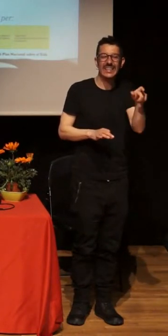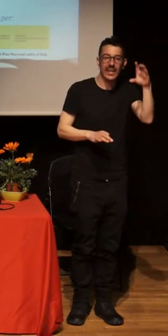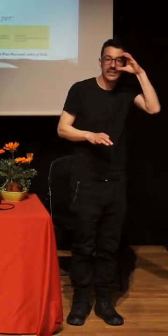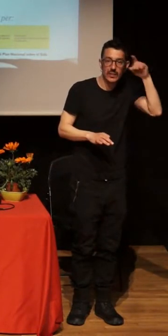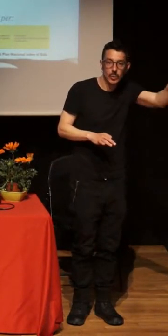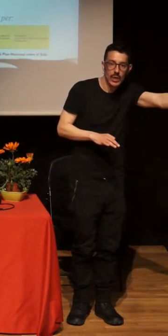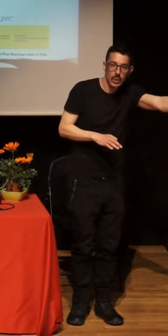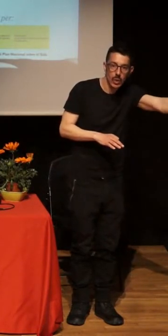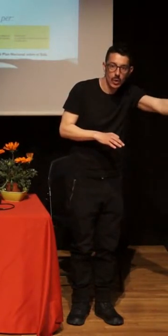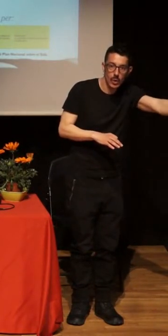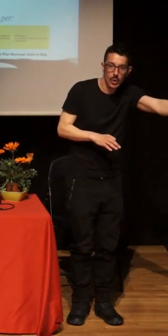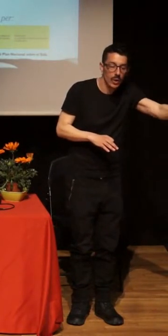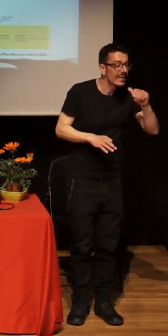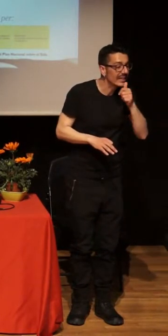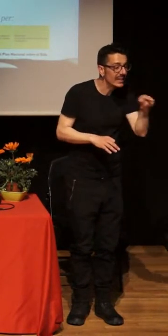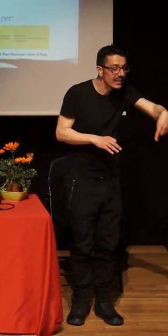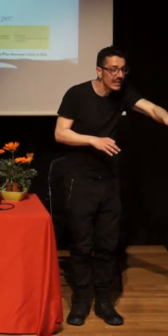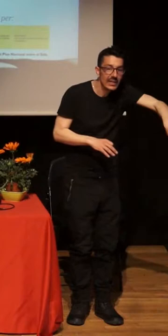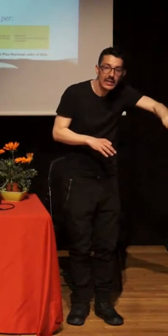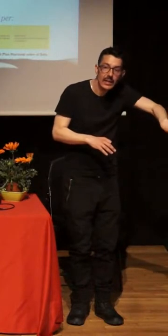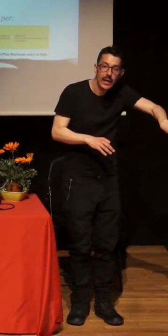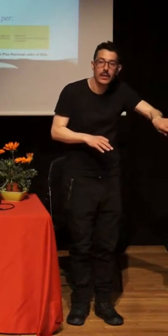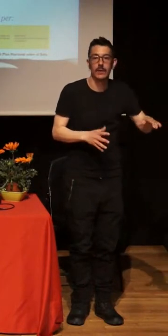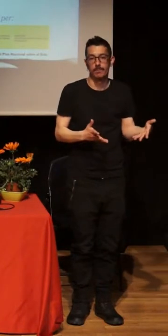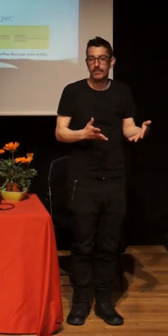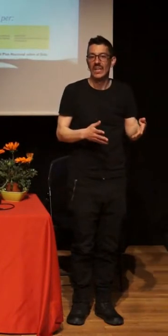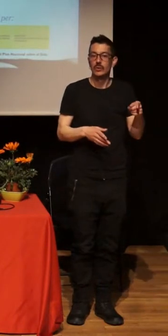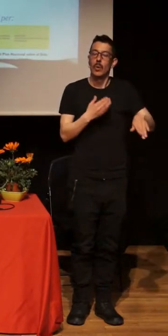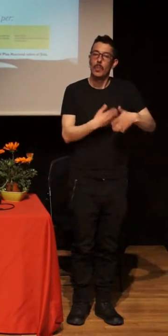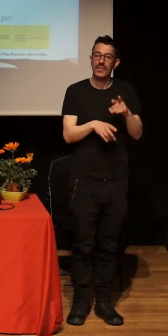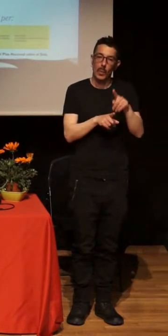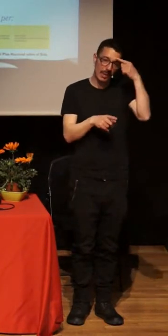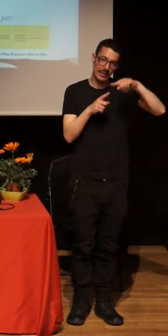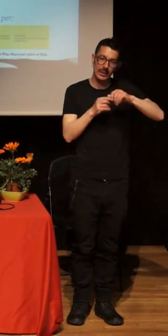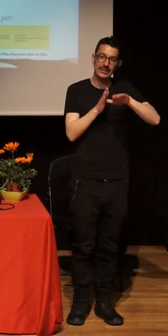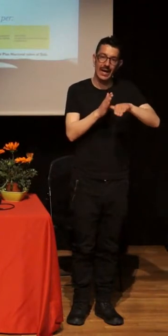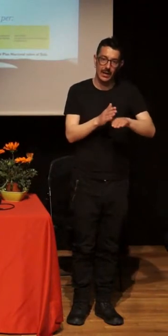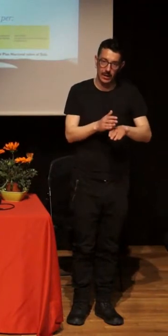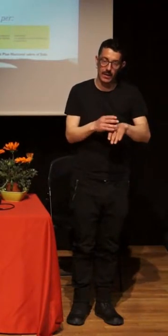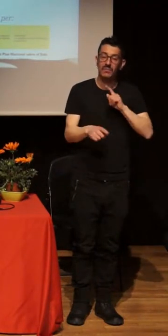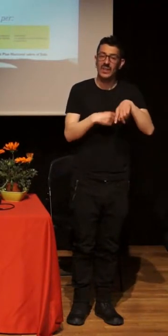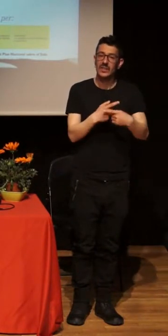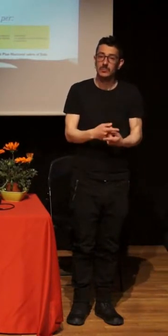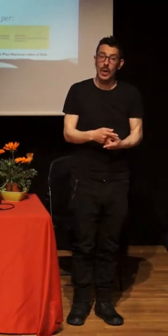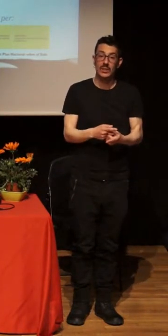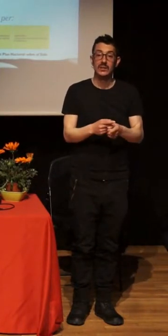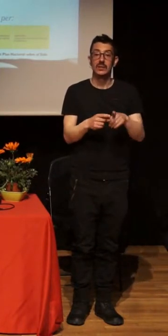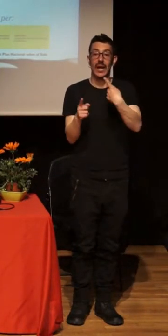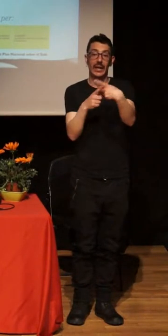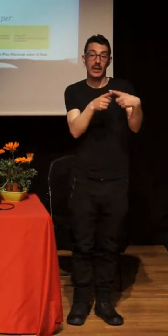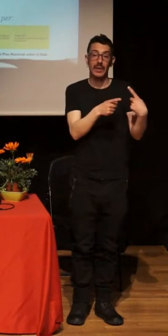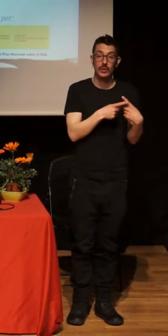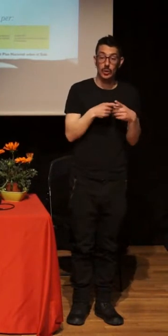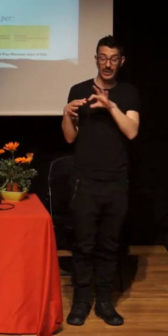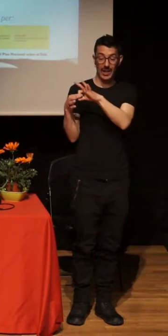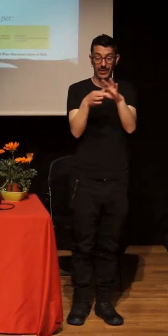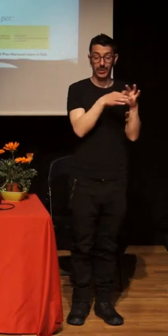antiguas intervenciones sobre prevención, se amplían e incorporamos otros elementos más amplios relacionados con la salud, educación